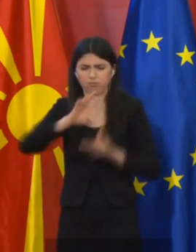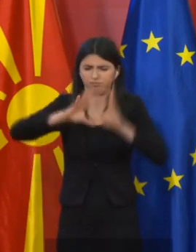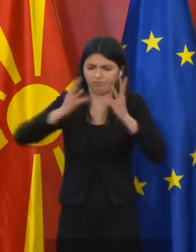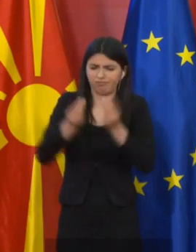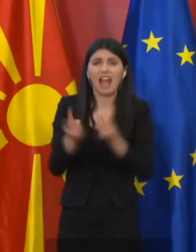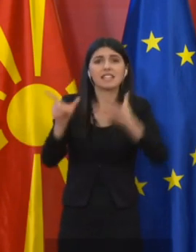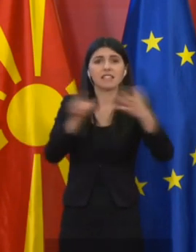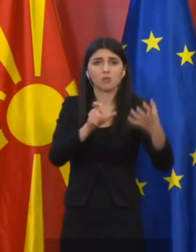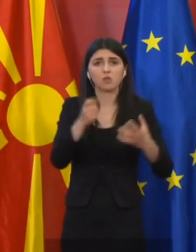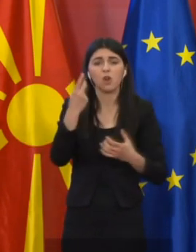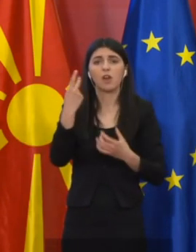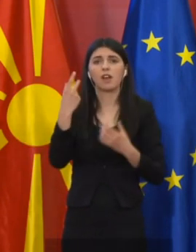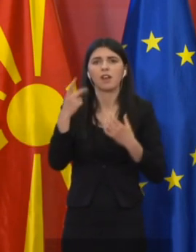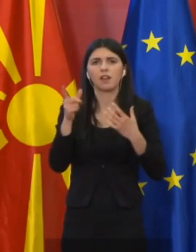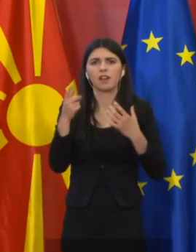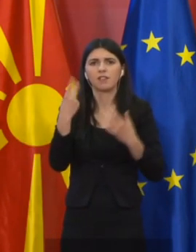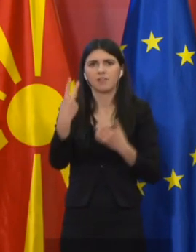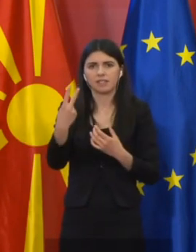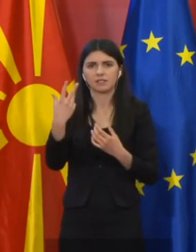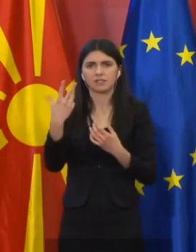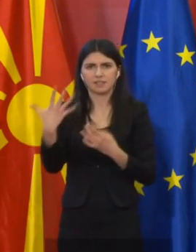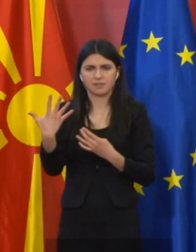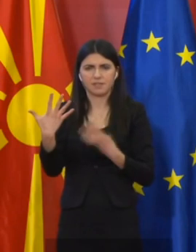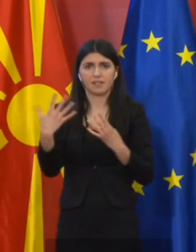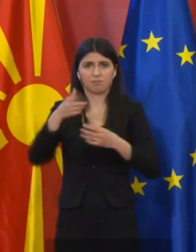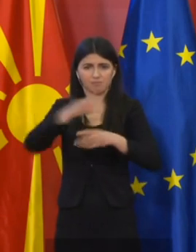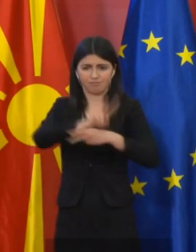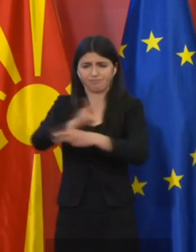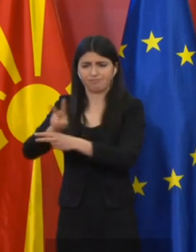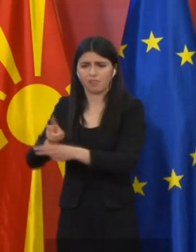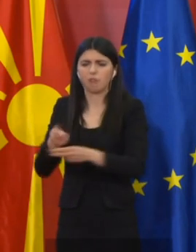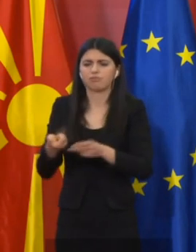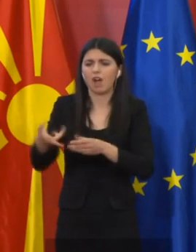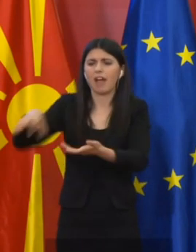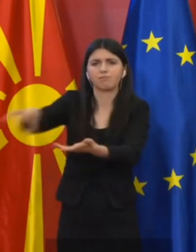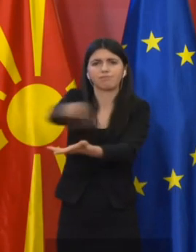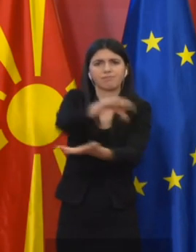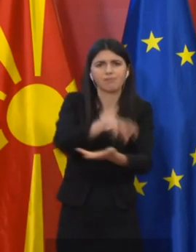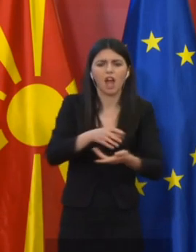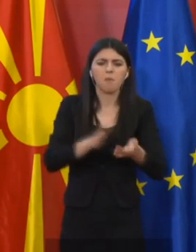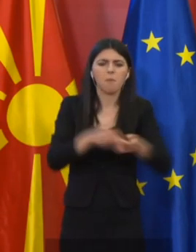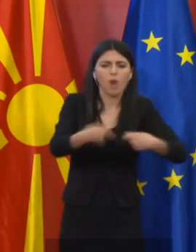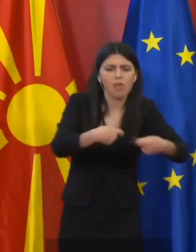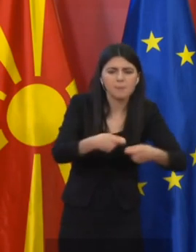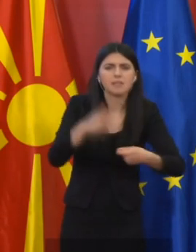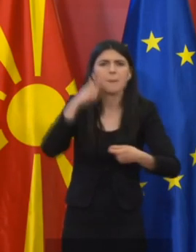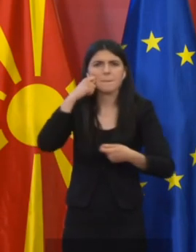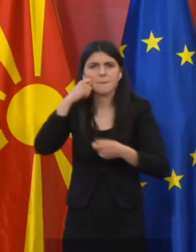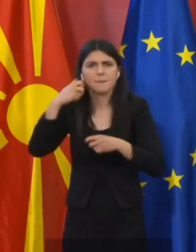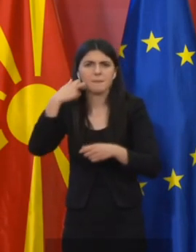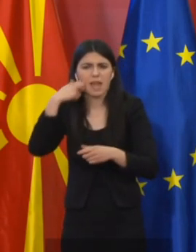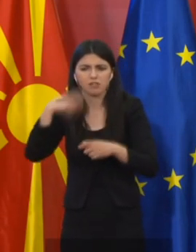277 надзори во повеќе градовини издржавата и тоа во маркети, угостителски објекти, месарници,